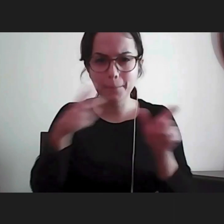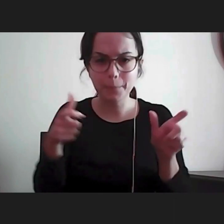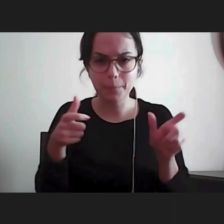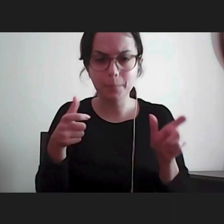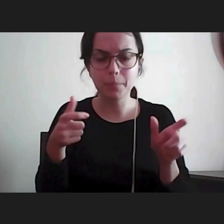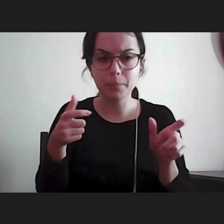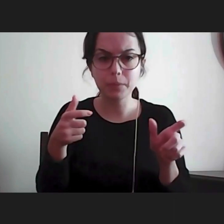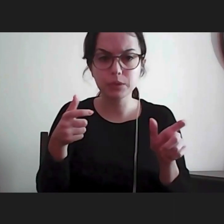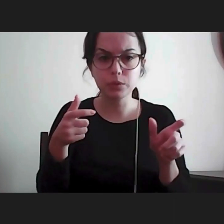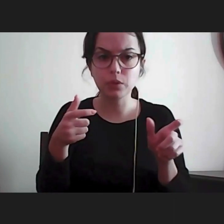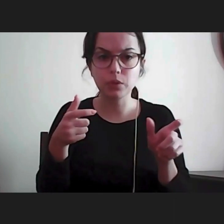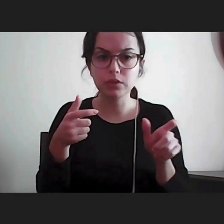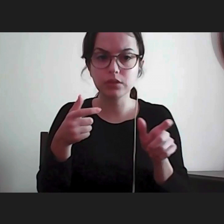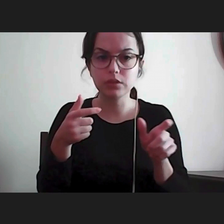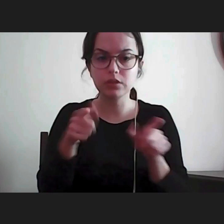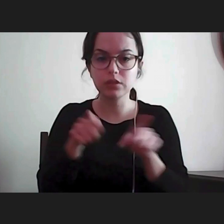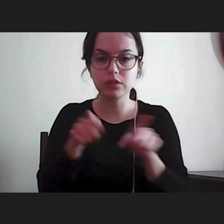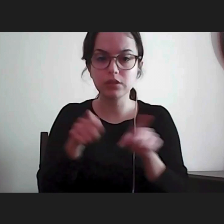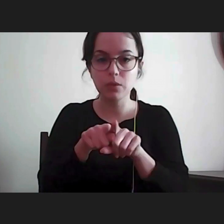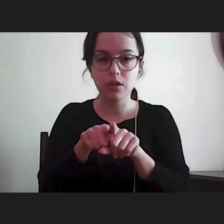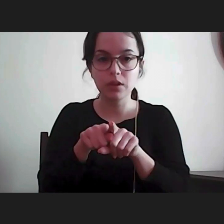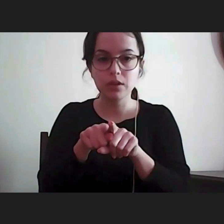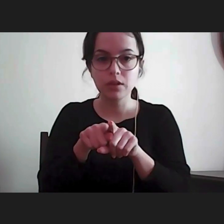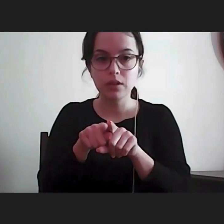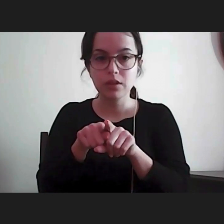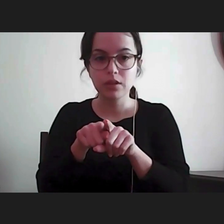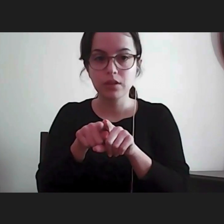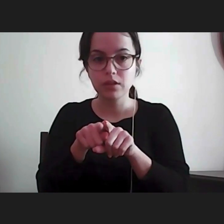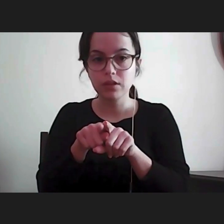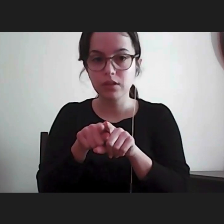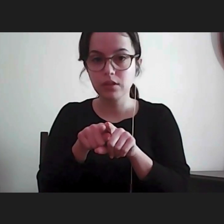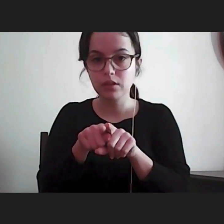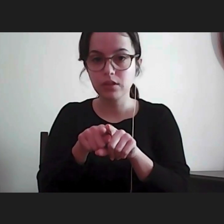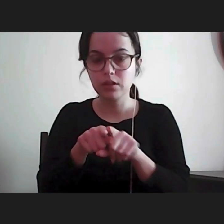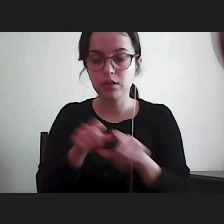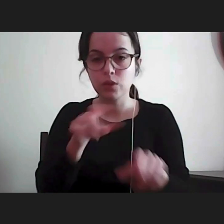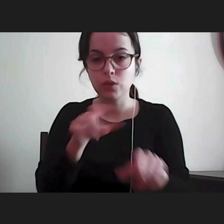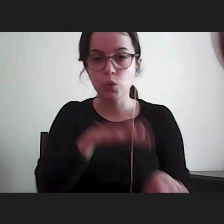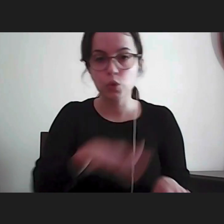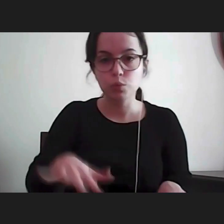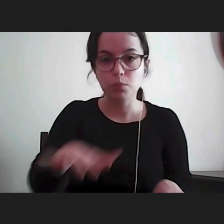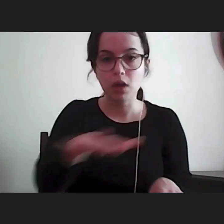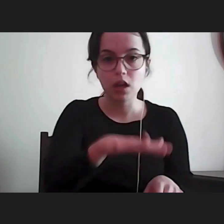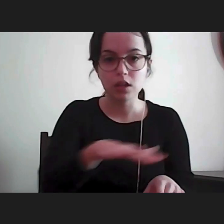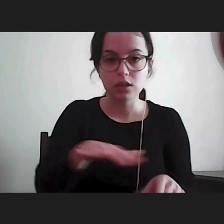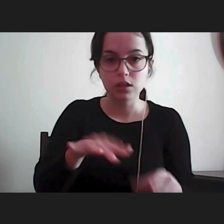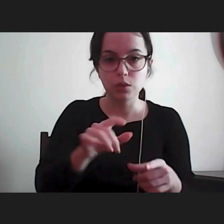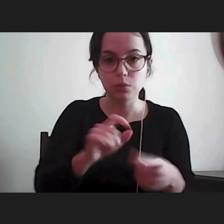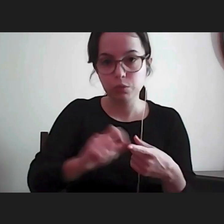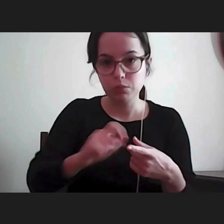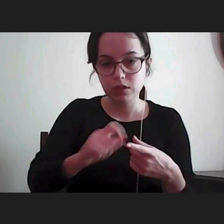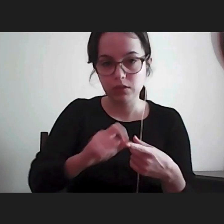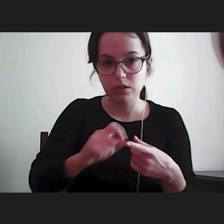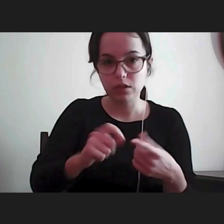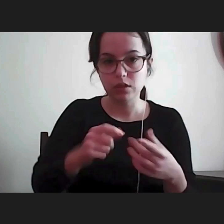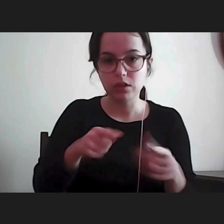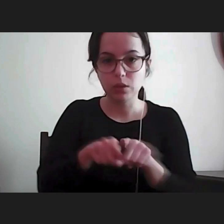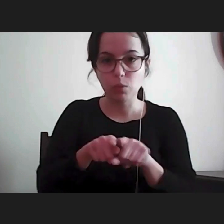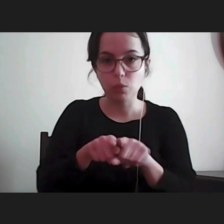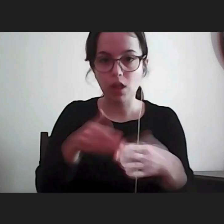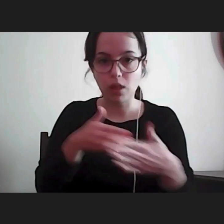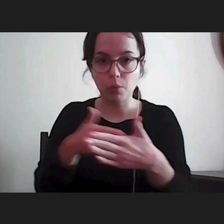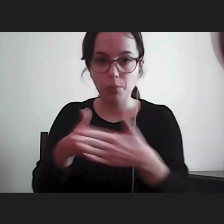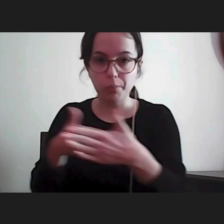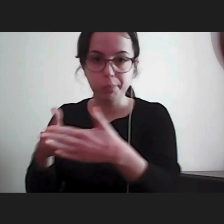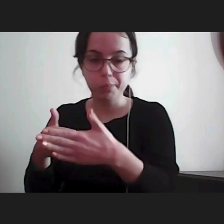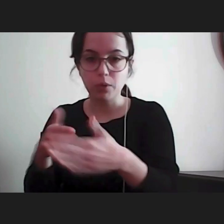recenseadas num determinado espaço geográfico portanto estava condicionada a concessão desse